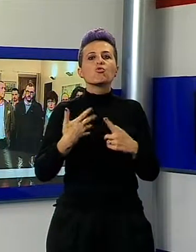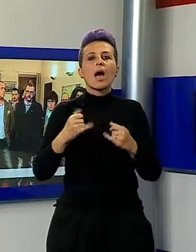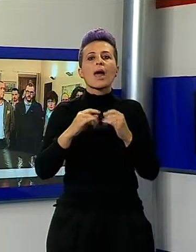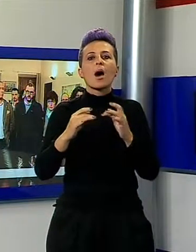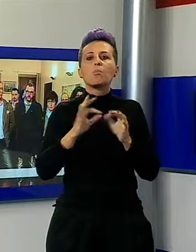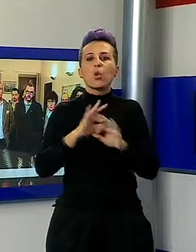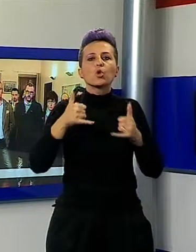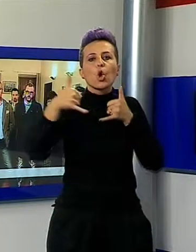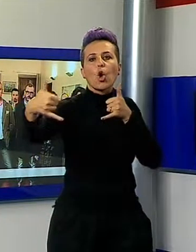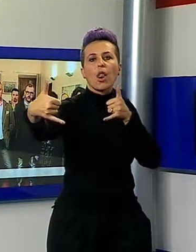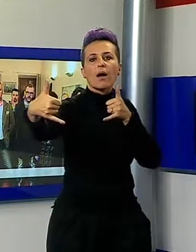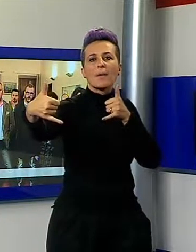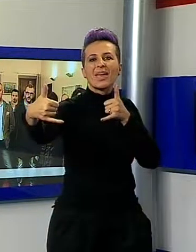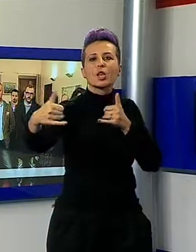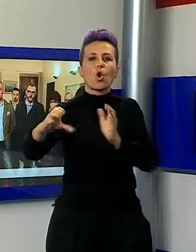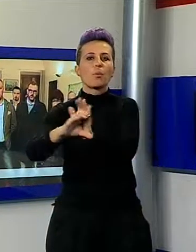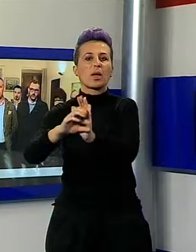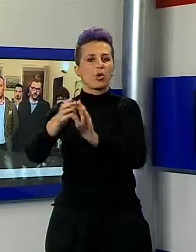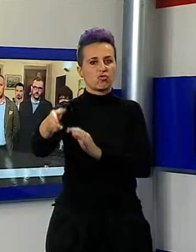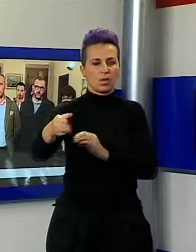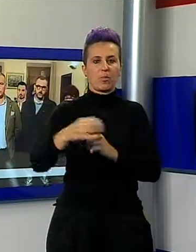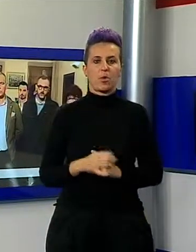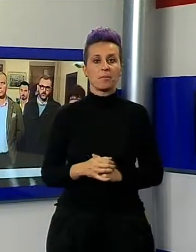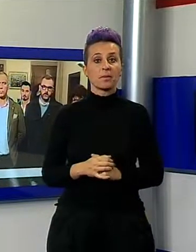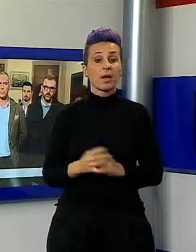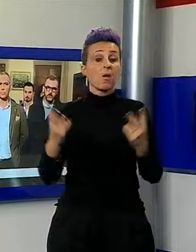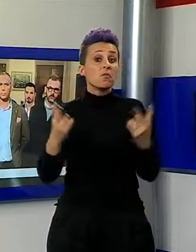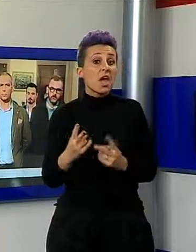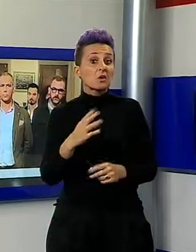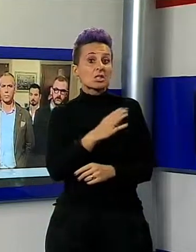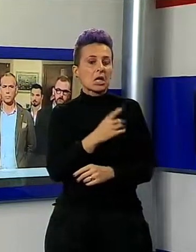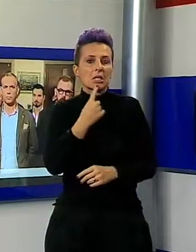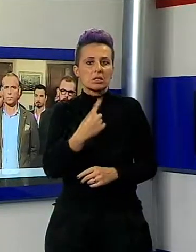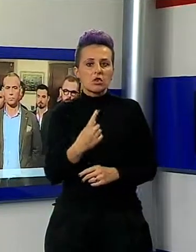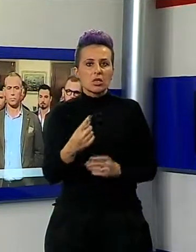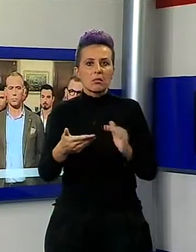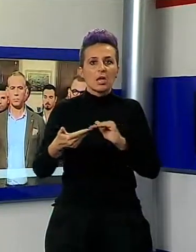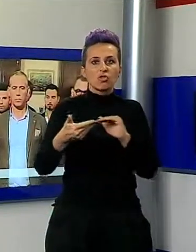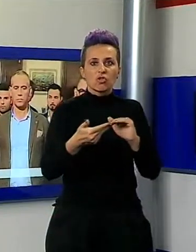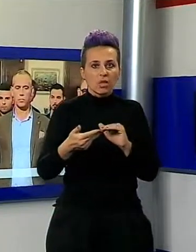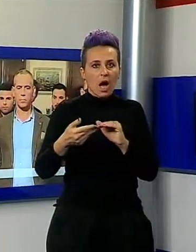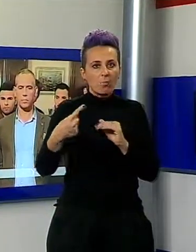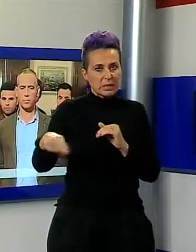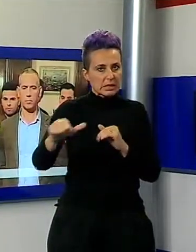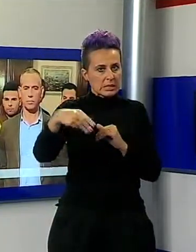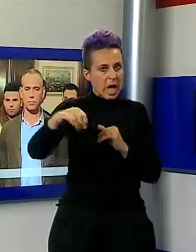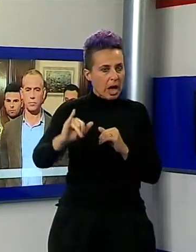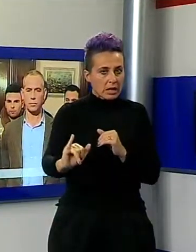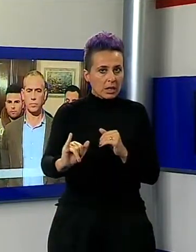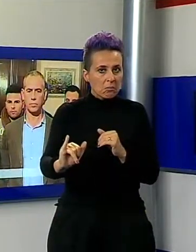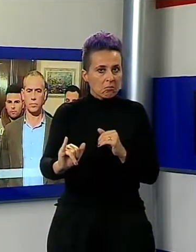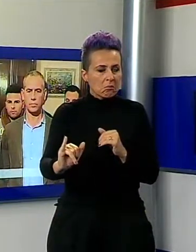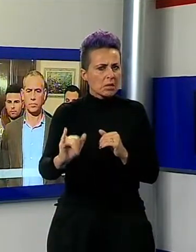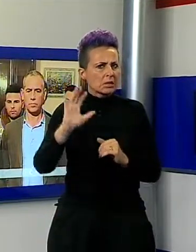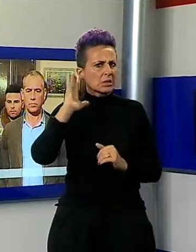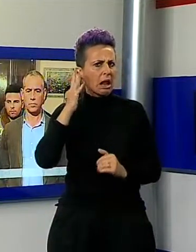Porcari e dei lavoratori che hanno parlato dell'inaspettato atteggiamento di chiusura di una società alla quale Porcari ha dato sempre la